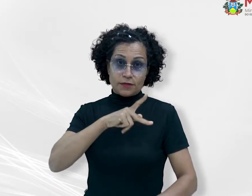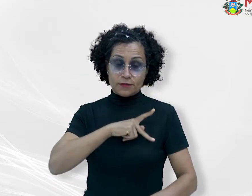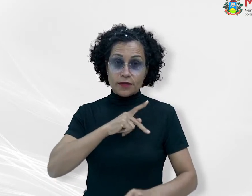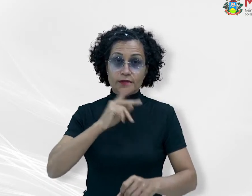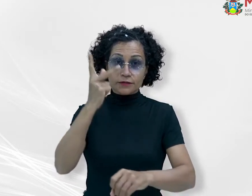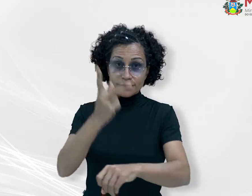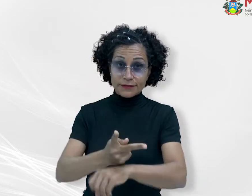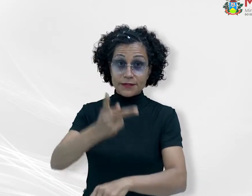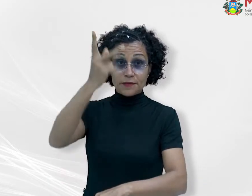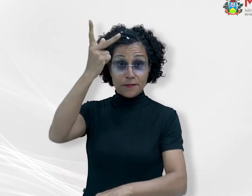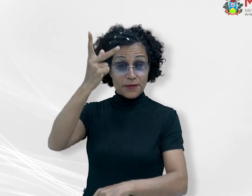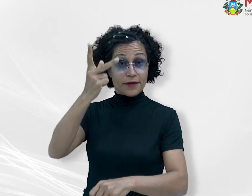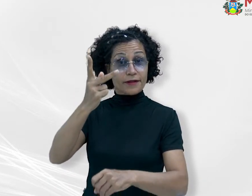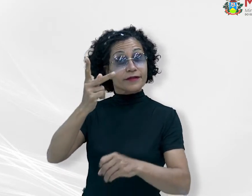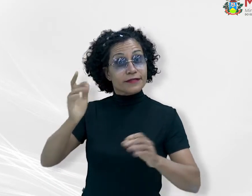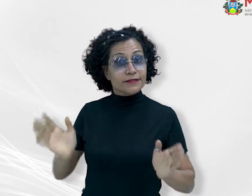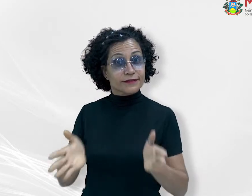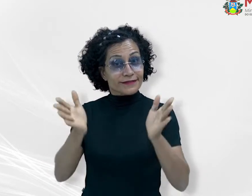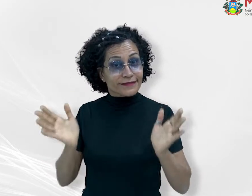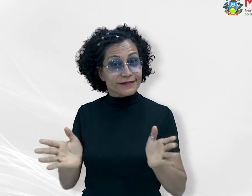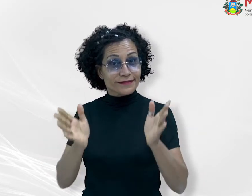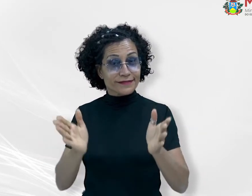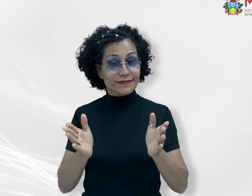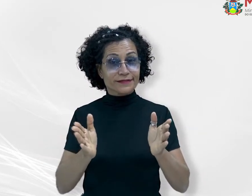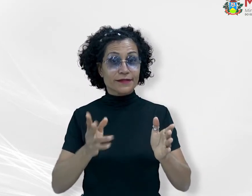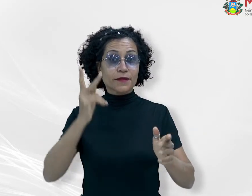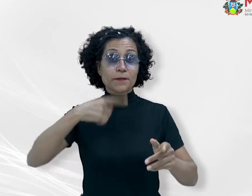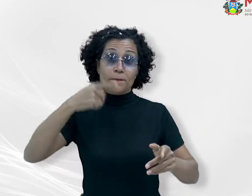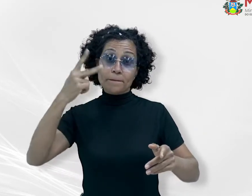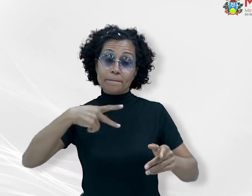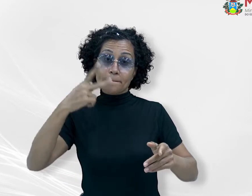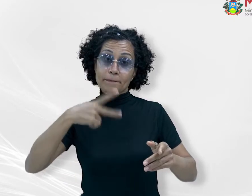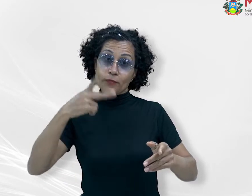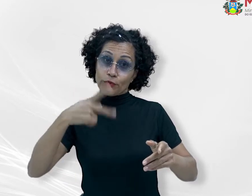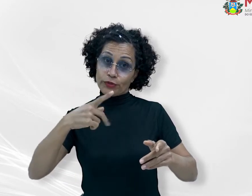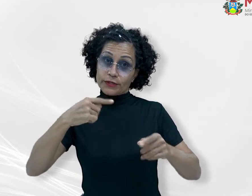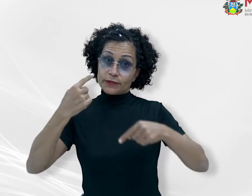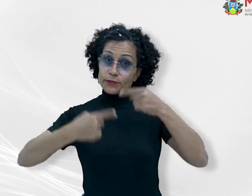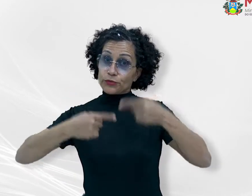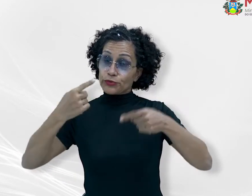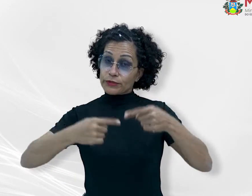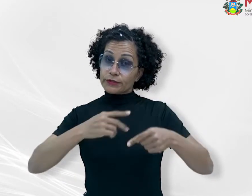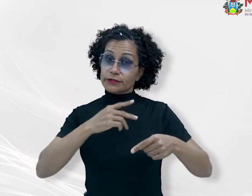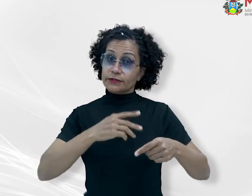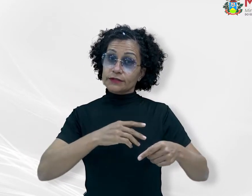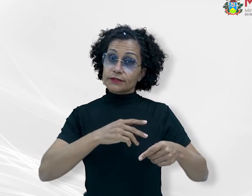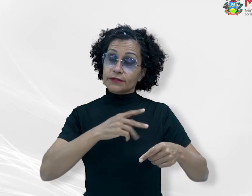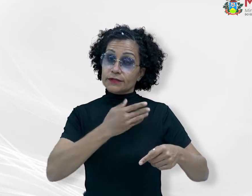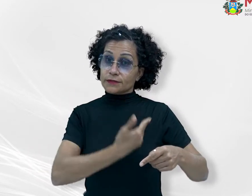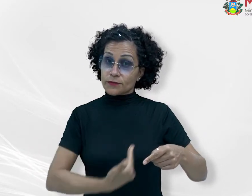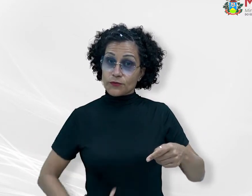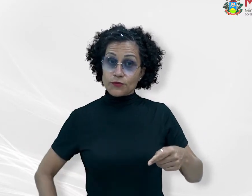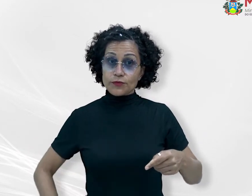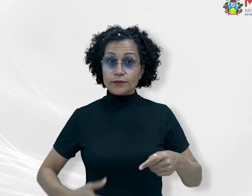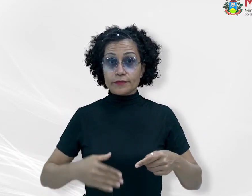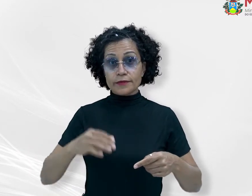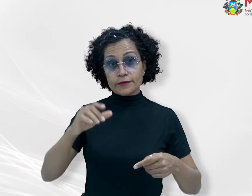na categoria Indução de Políticas Públicas. A coordenadora do CAL Violência Doméstica, promotora de justiça